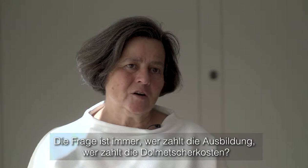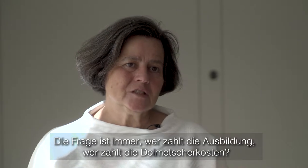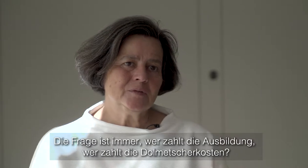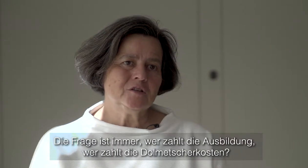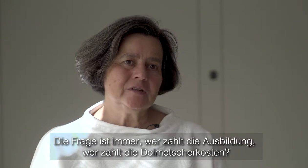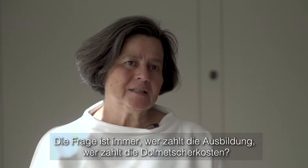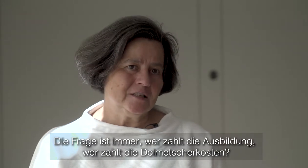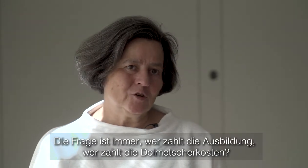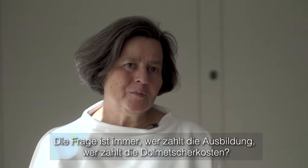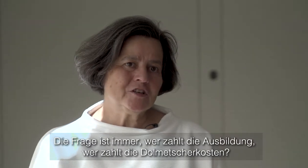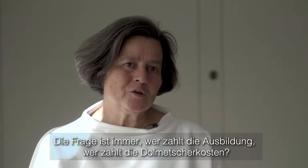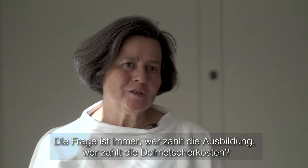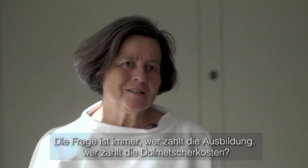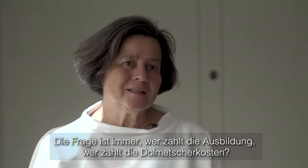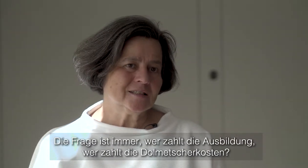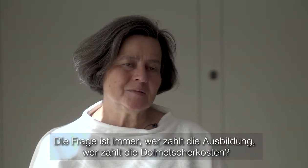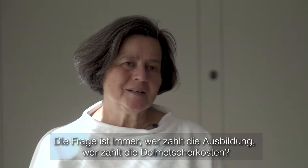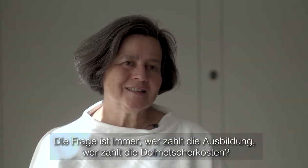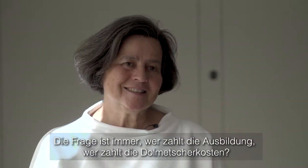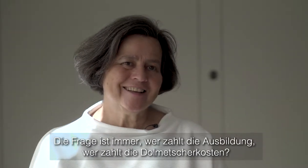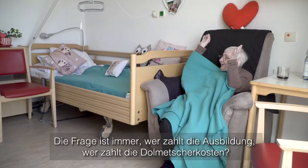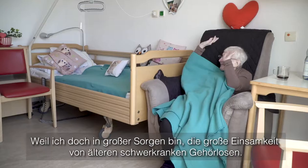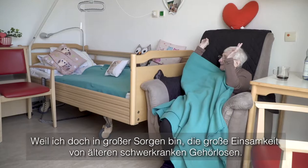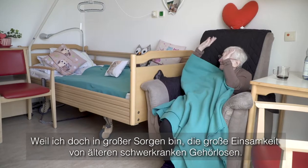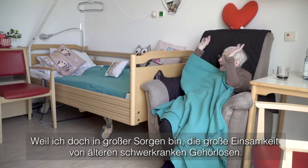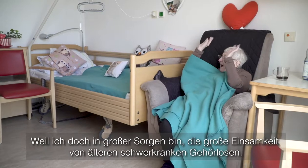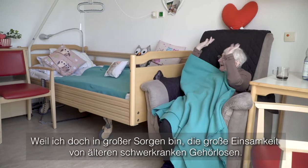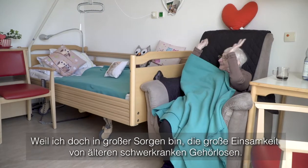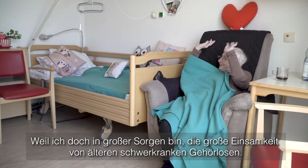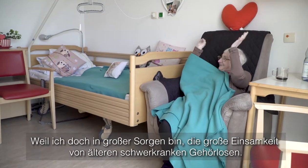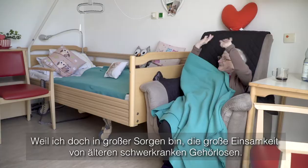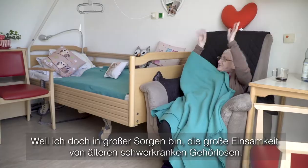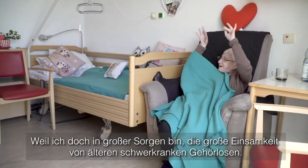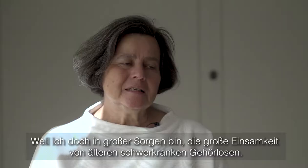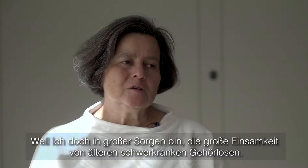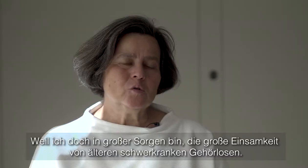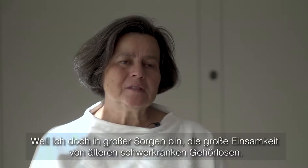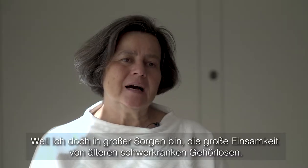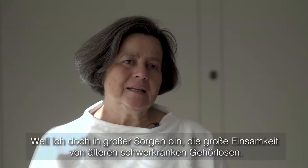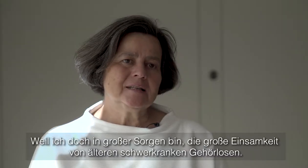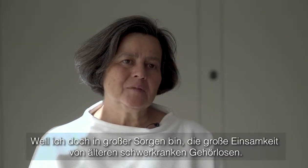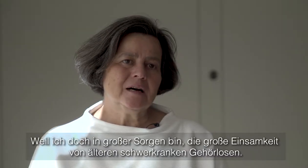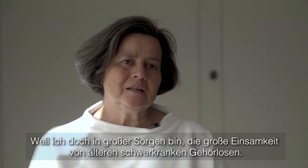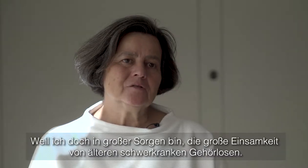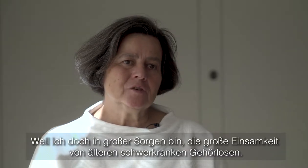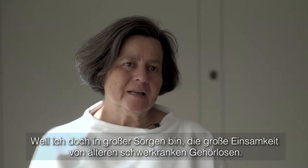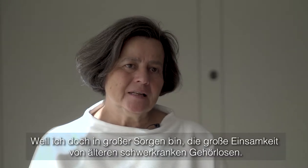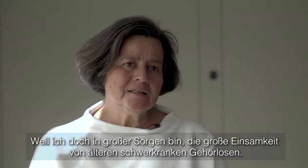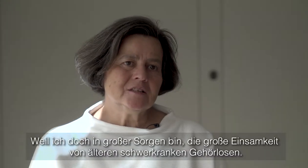Ausbildung, wer zahlt die Dolmetscherkosten? Das ist immer das. Weil ich doch in großer Sorge bin, die große Einsamkeit von älteren,